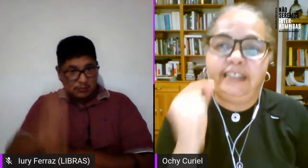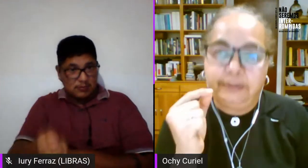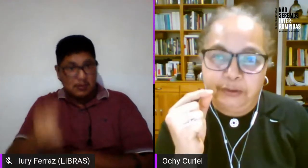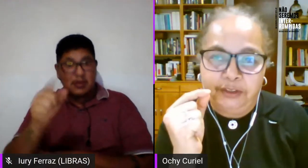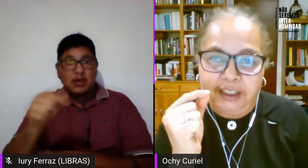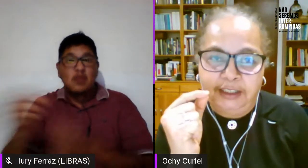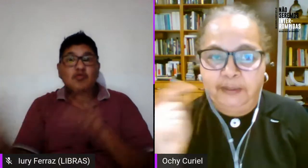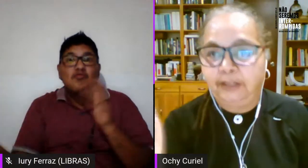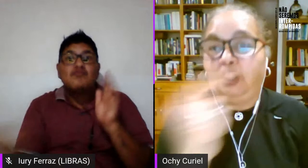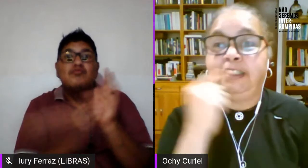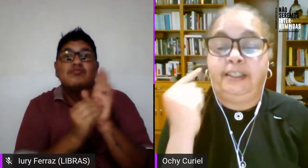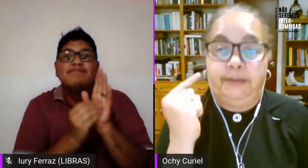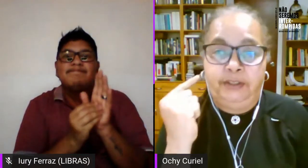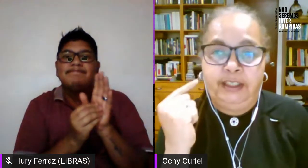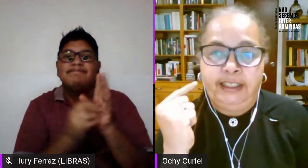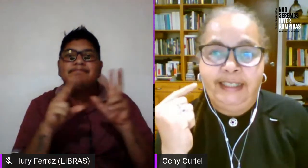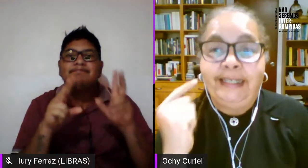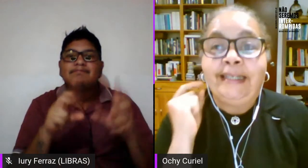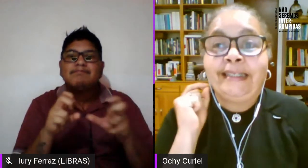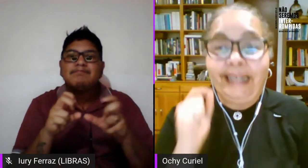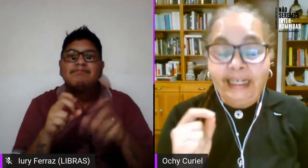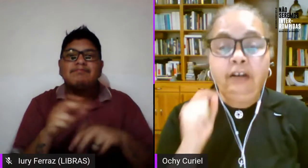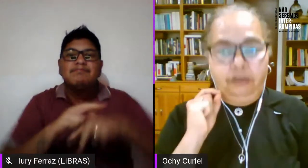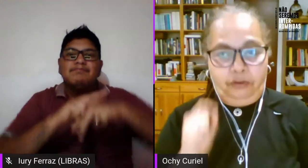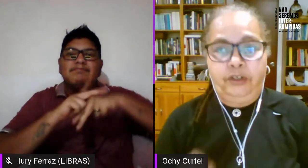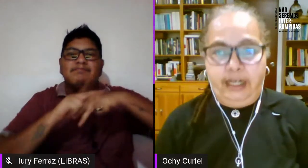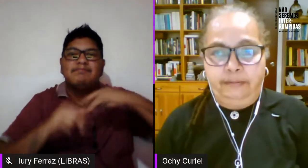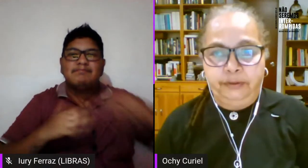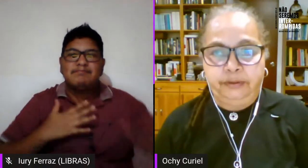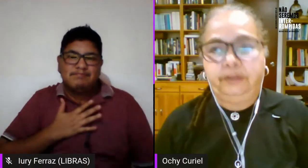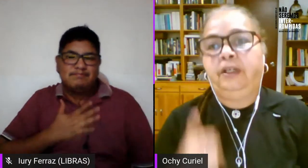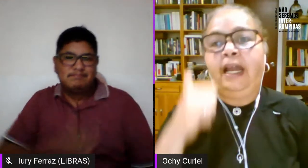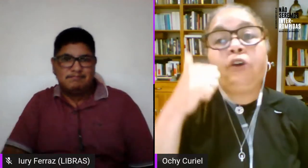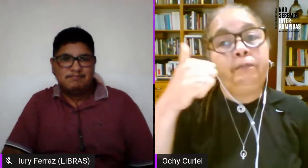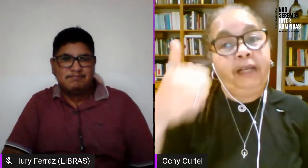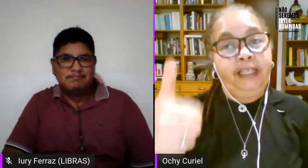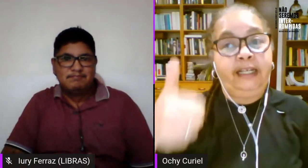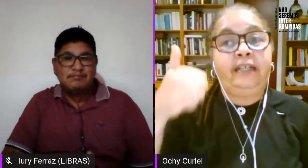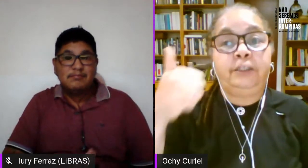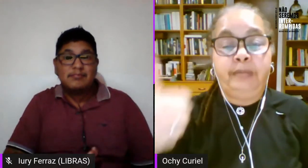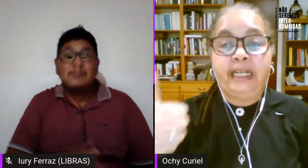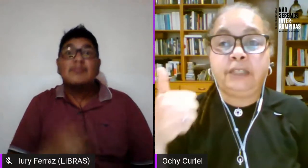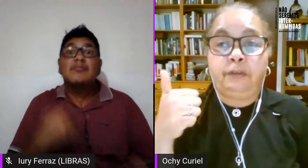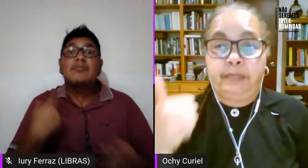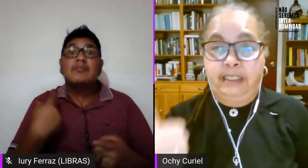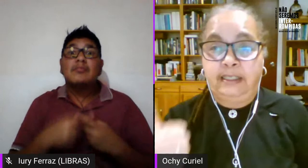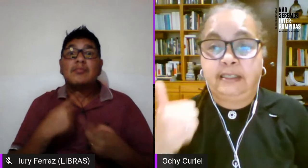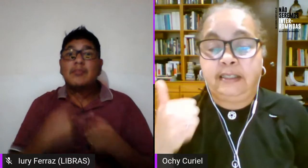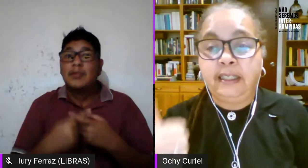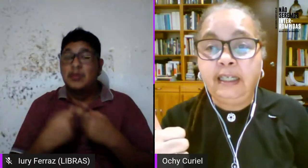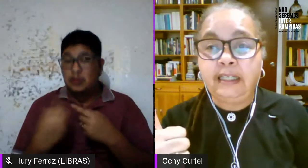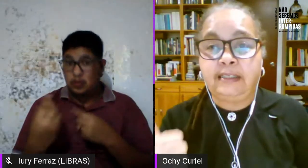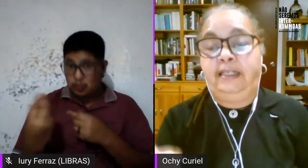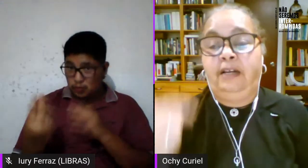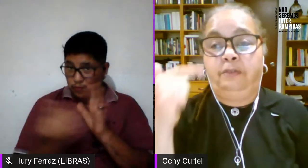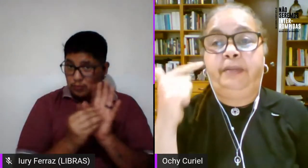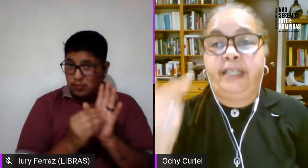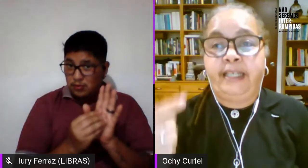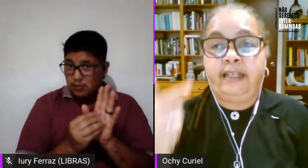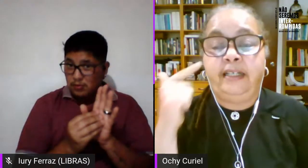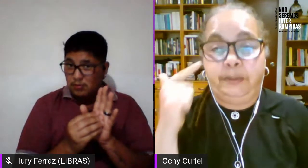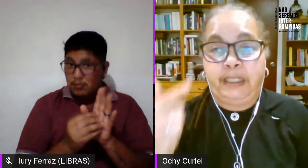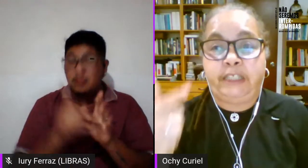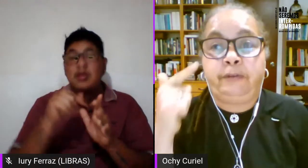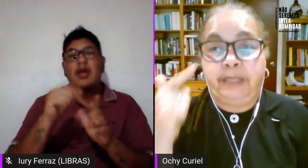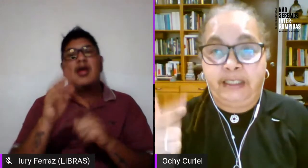tema del racismo a nivel colectivo quienes lo colocamos las compañeras lesbianas feministas indígenas y las